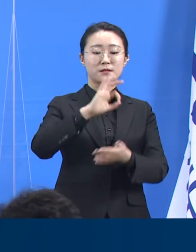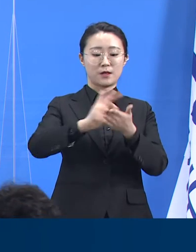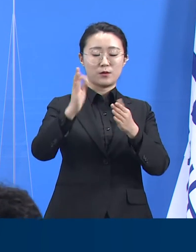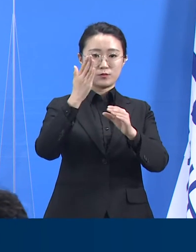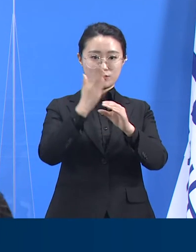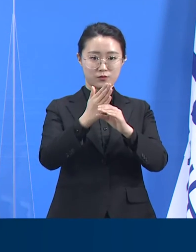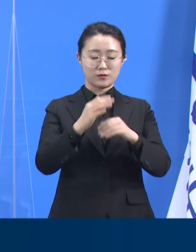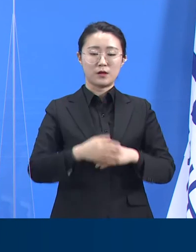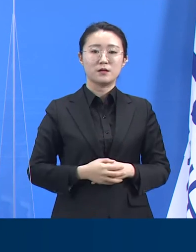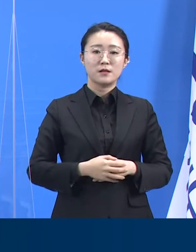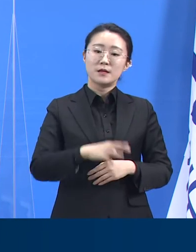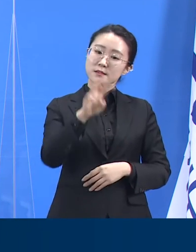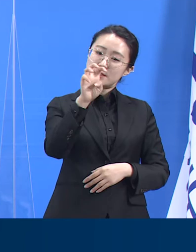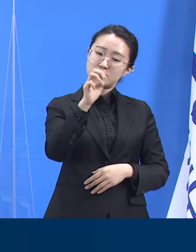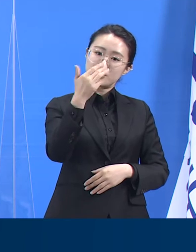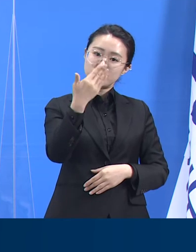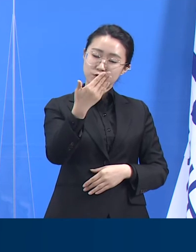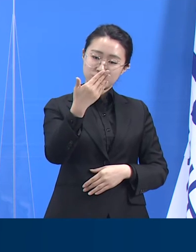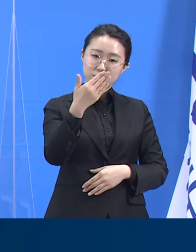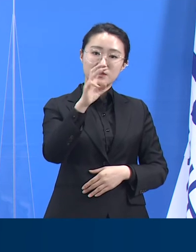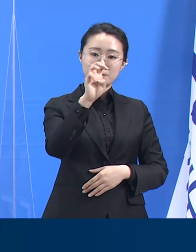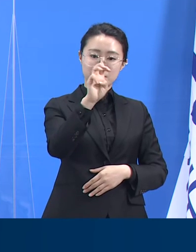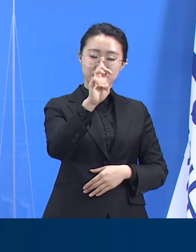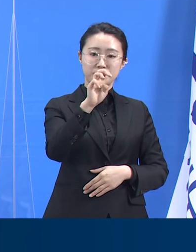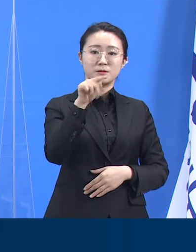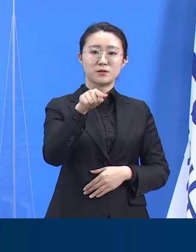가동률은 30.9%입니다.